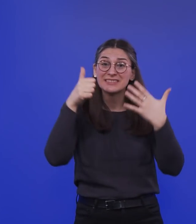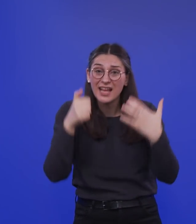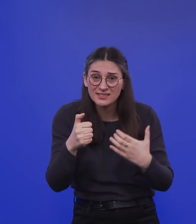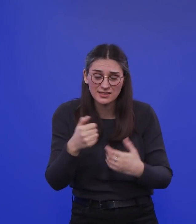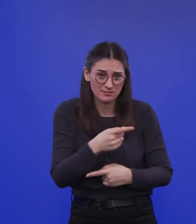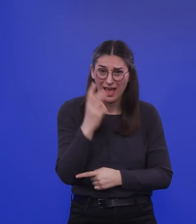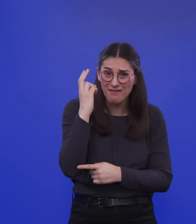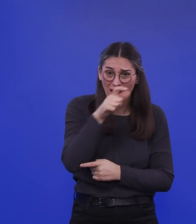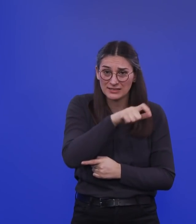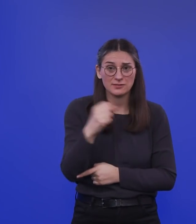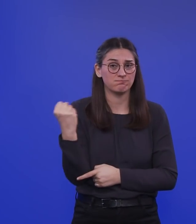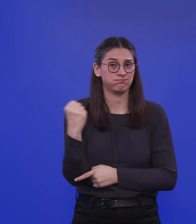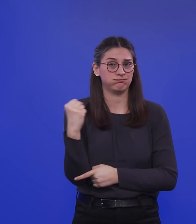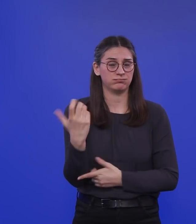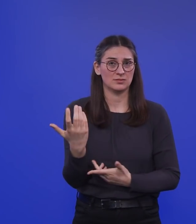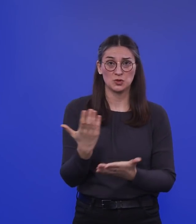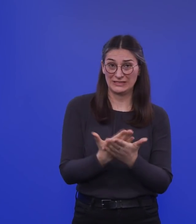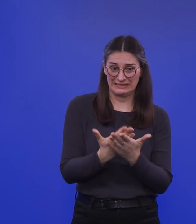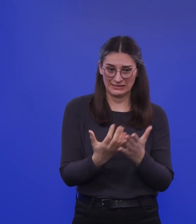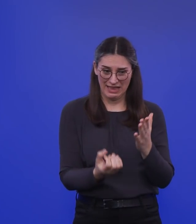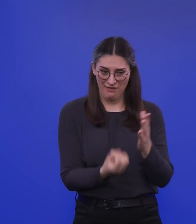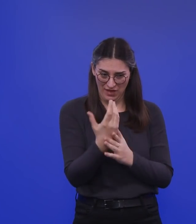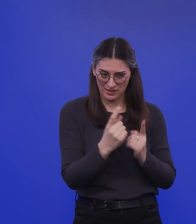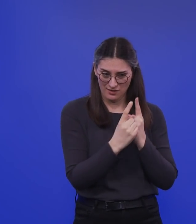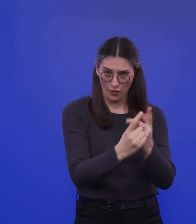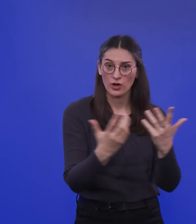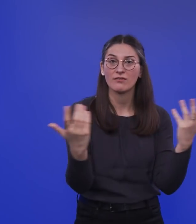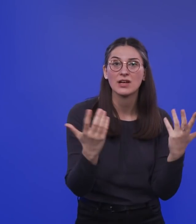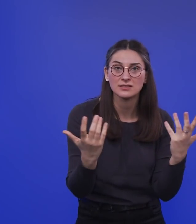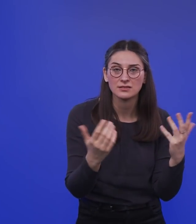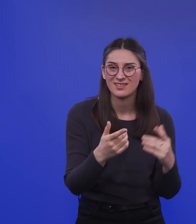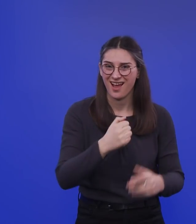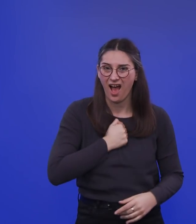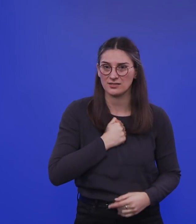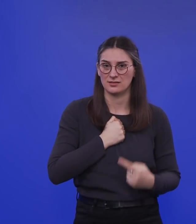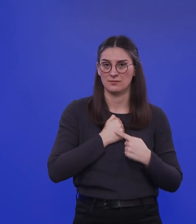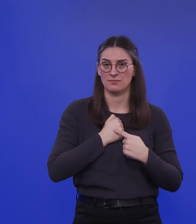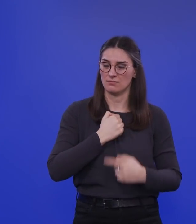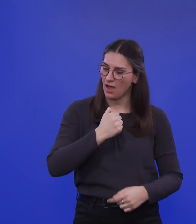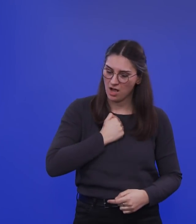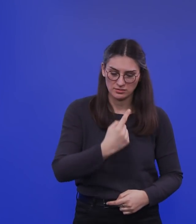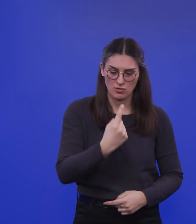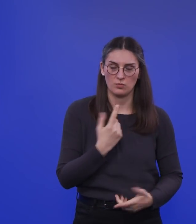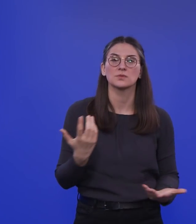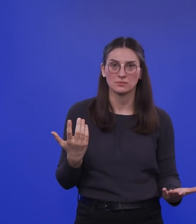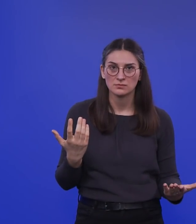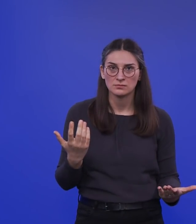Erwachsenen. Und der Effekt, der dadurch resultieren würde, wäre Angst. Wir hätten dann in der Bevölkerung